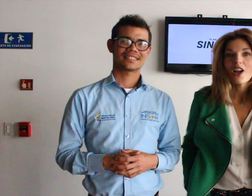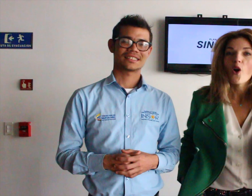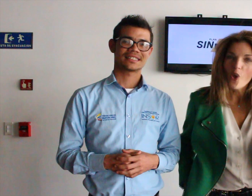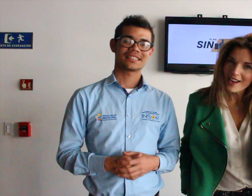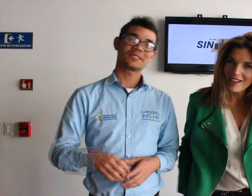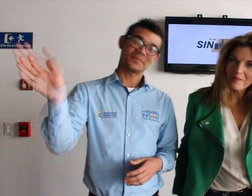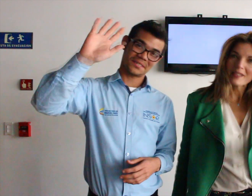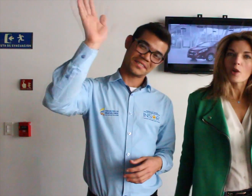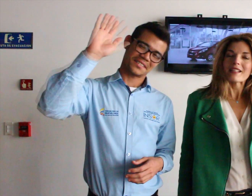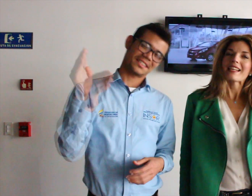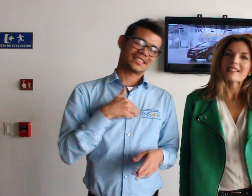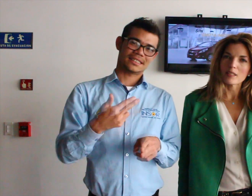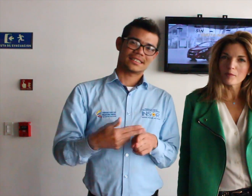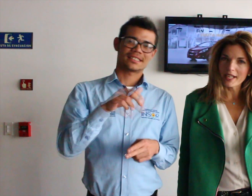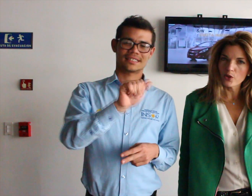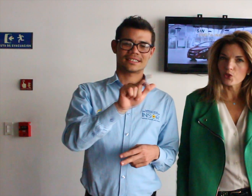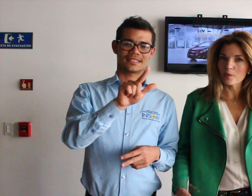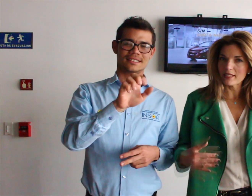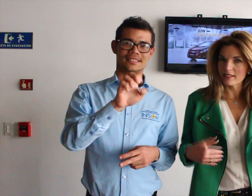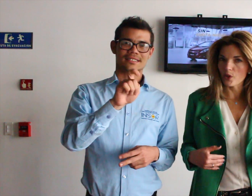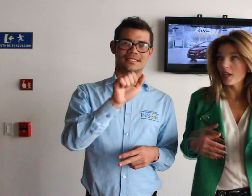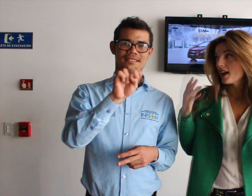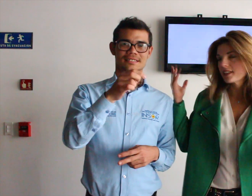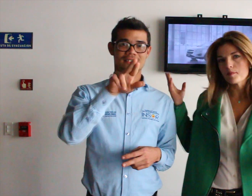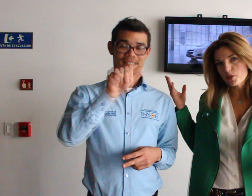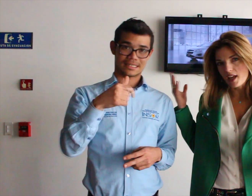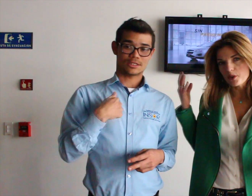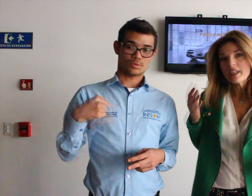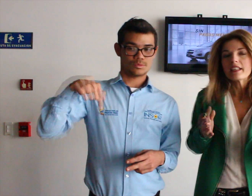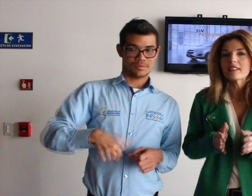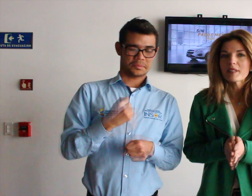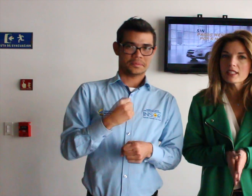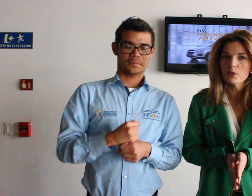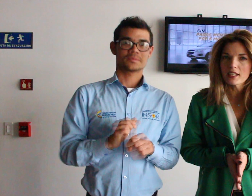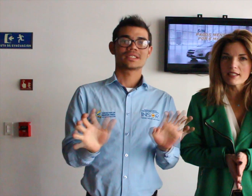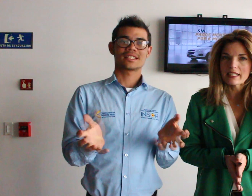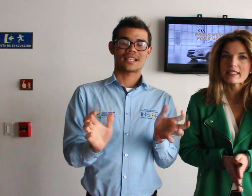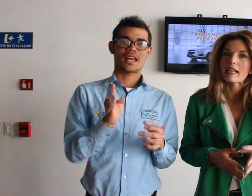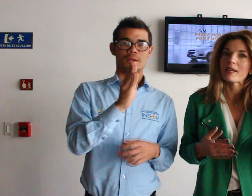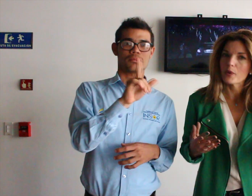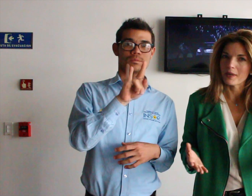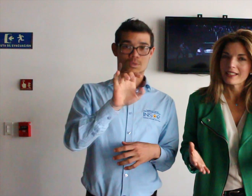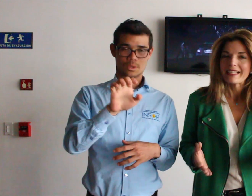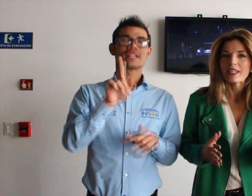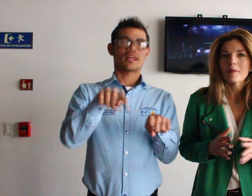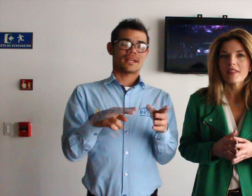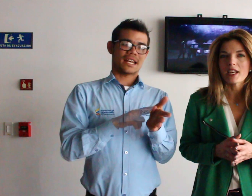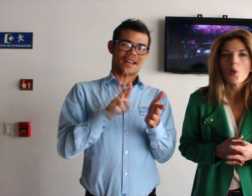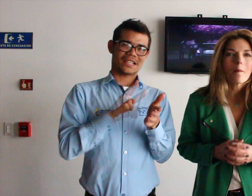Hola, mi nombre es Alexandra Pumarejo, yo soy presentadora aquí en Blu Radio y también dirijo una revista que se llama Nueva. Quiero mandarle un